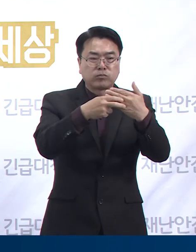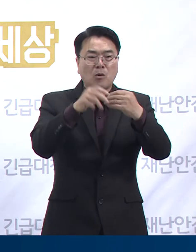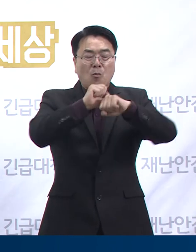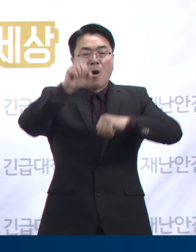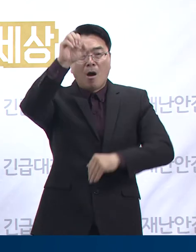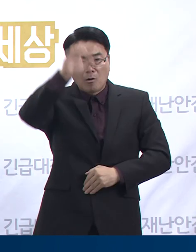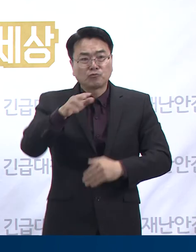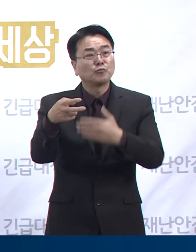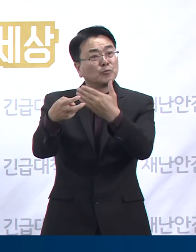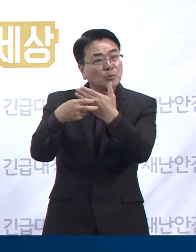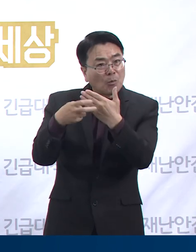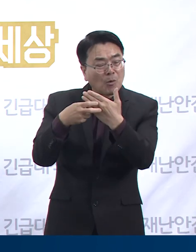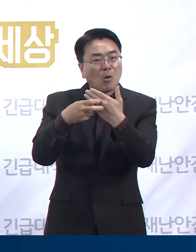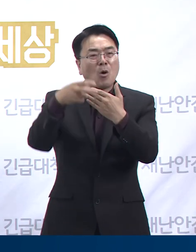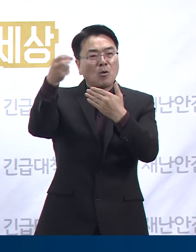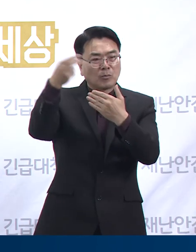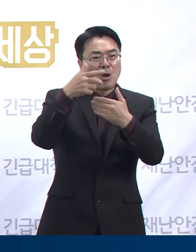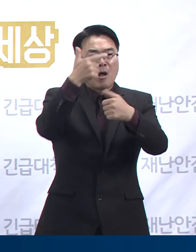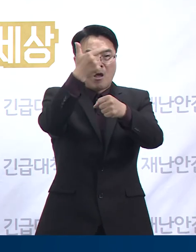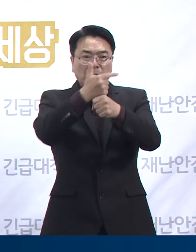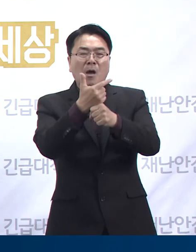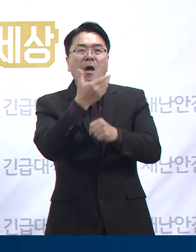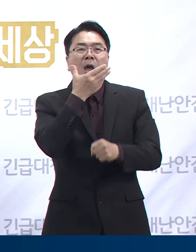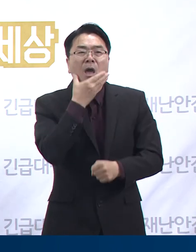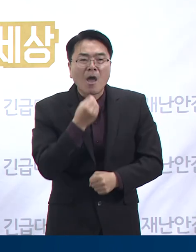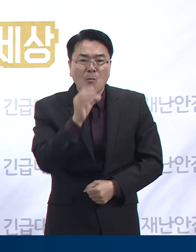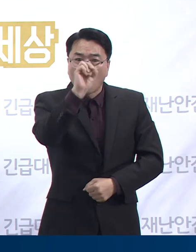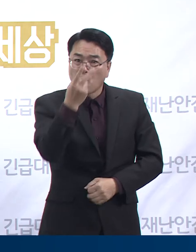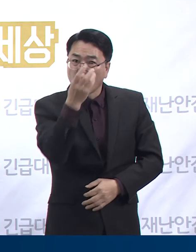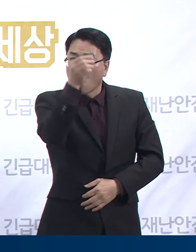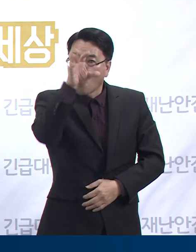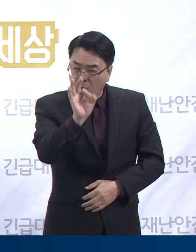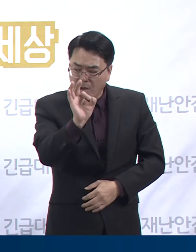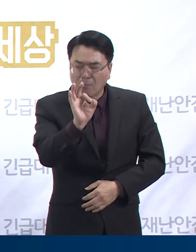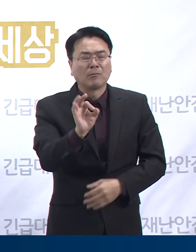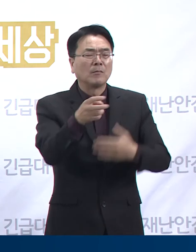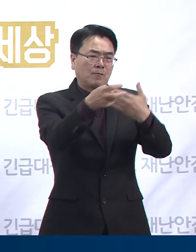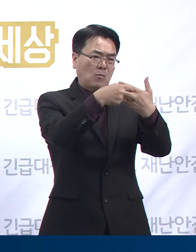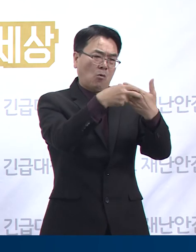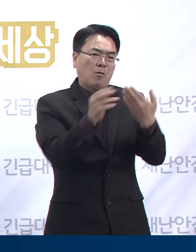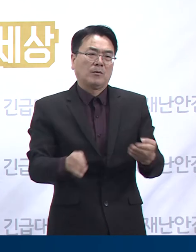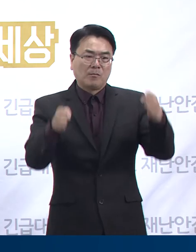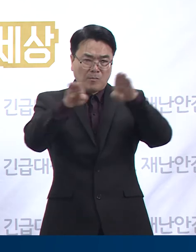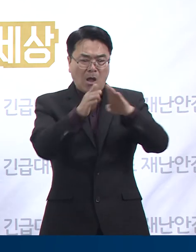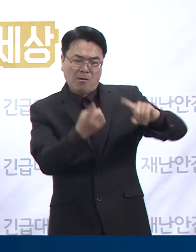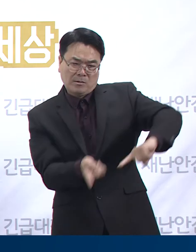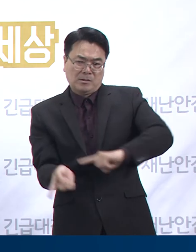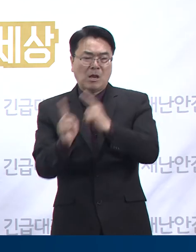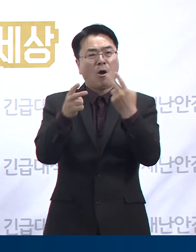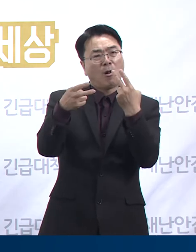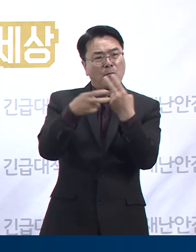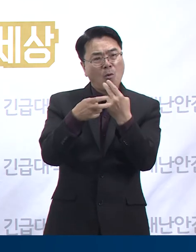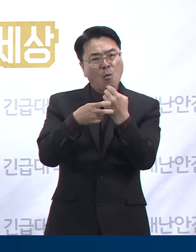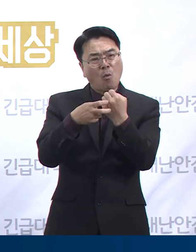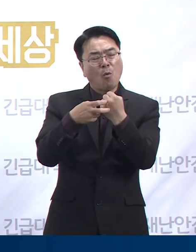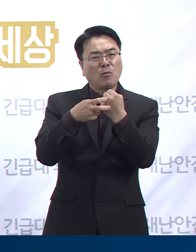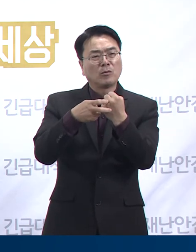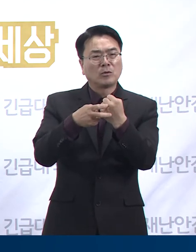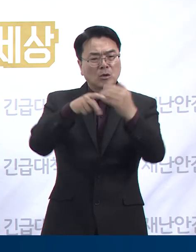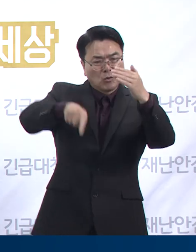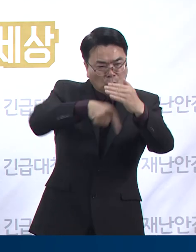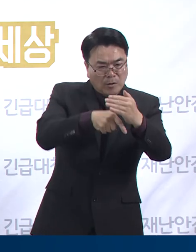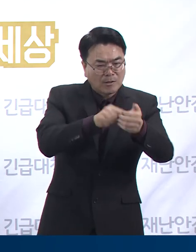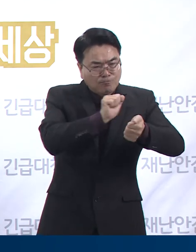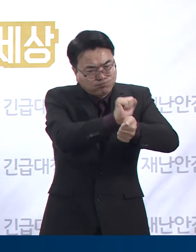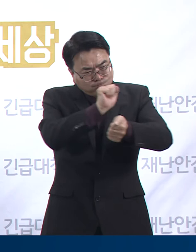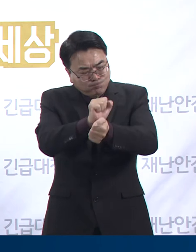재활병원, 그리고 이번 남양주시 행복해 요양원 등 요양병원 및 요양시설, 재활병원을 중심으로 집단 감염이 계속